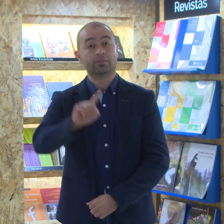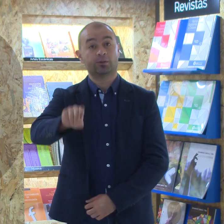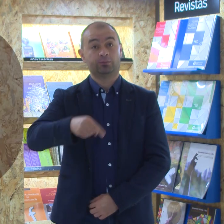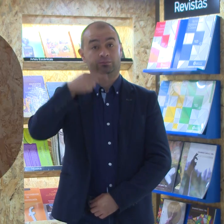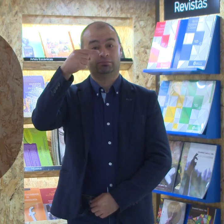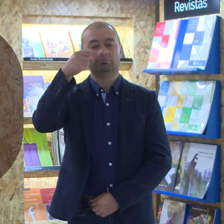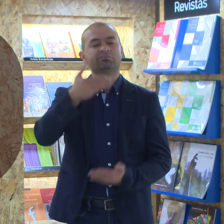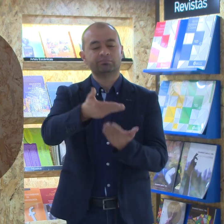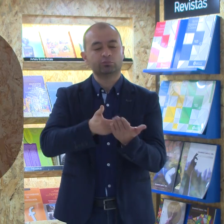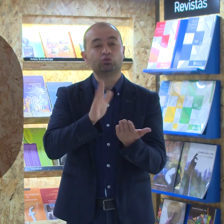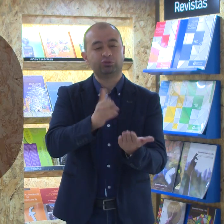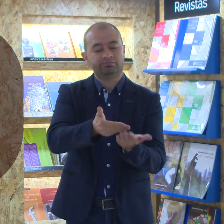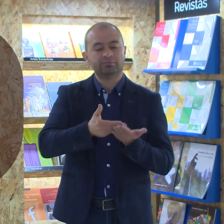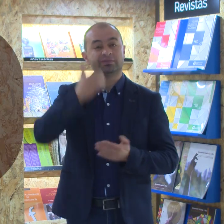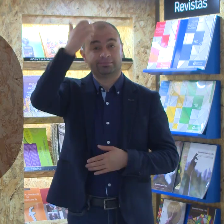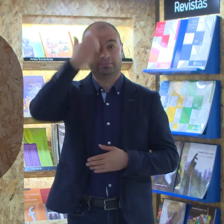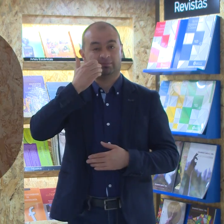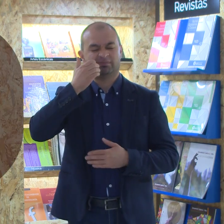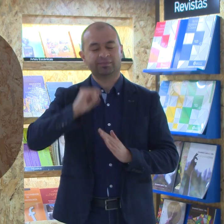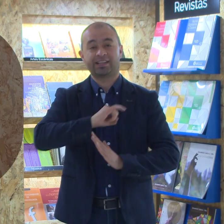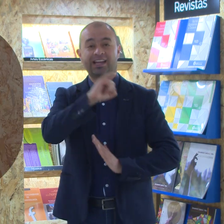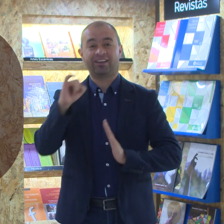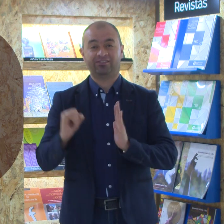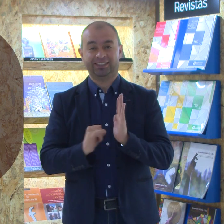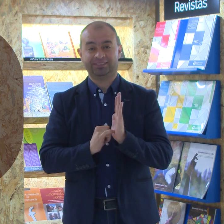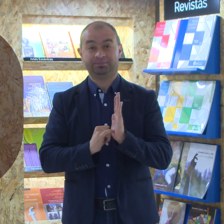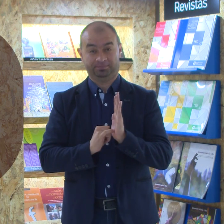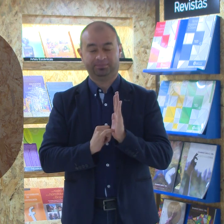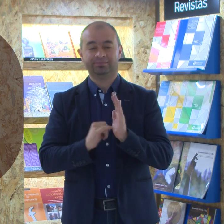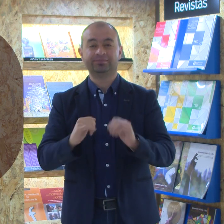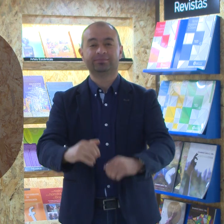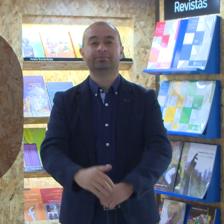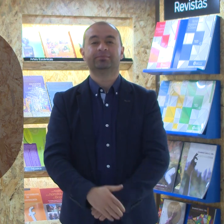Primero, haber presentado el examen de estado para ingreso a la educación superior.